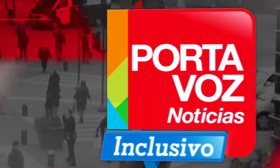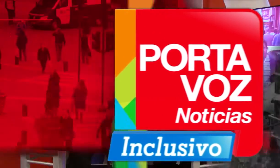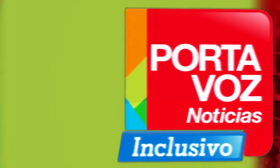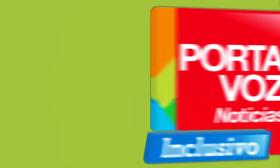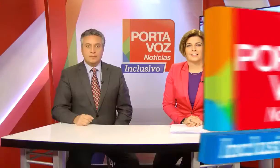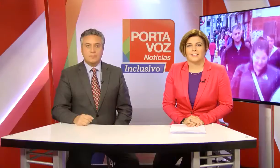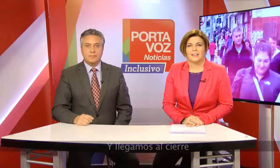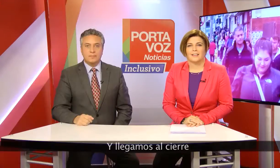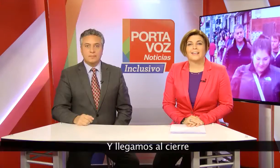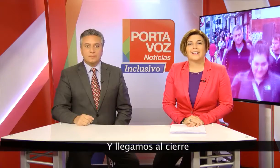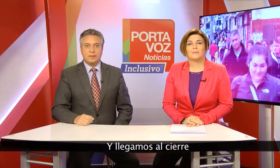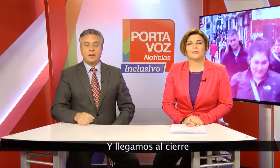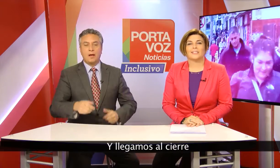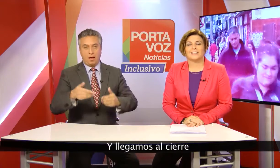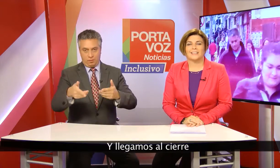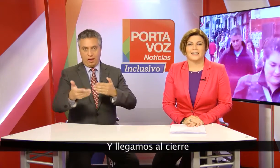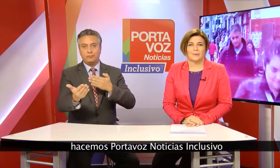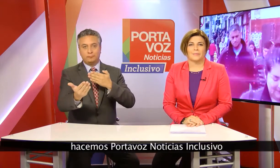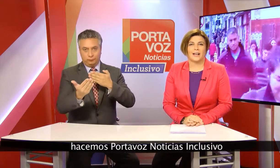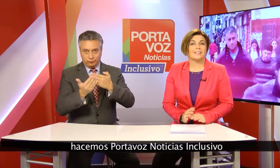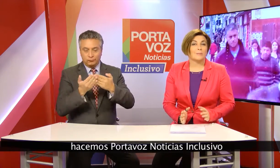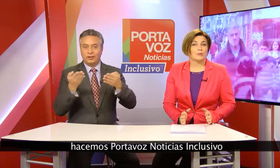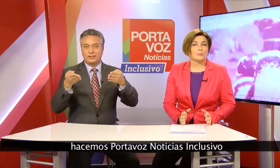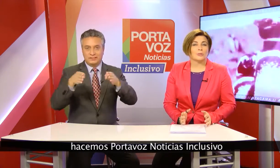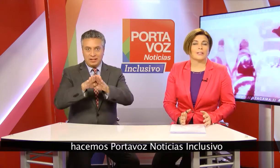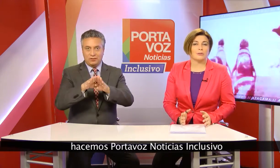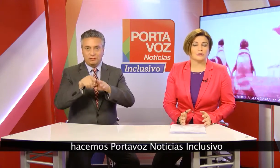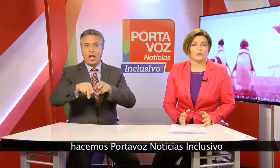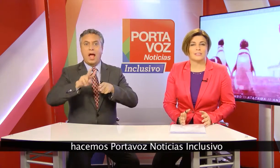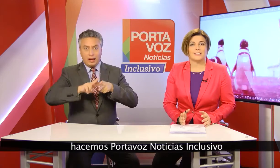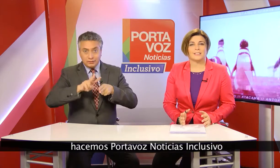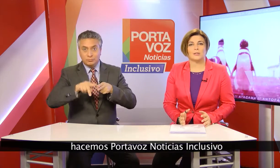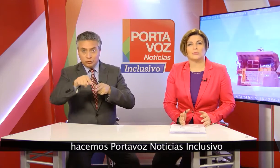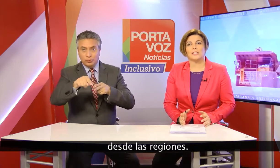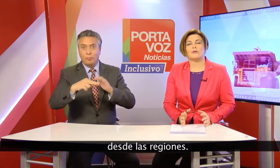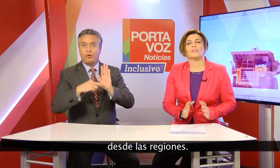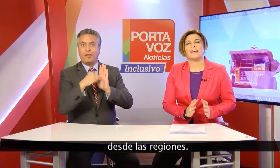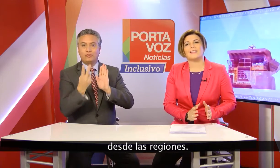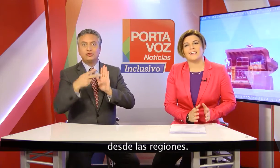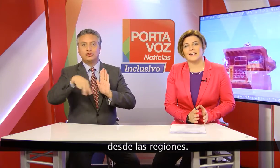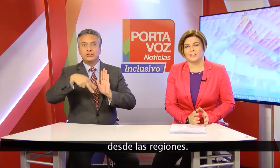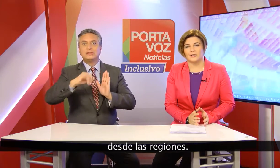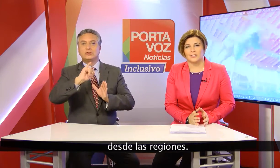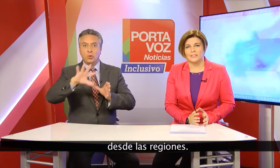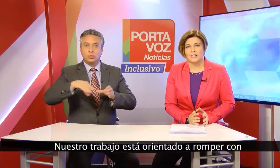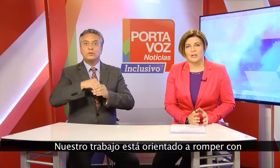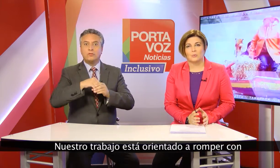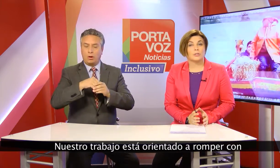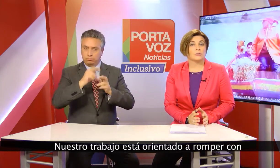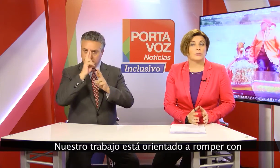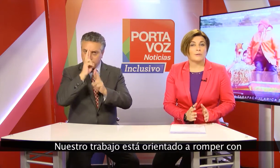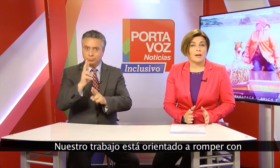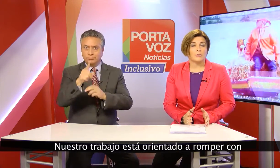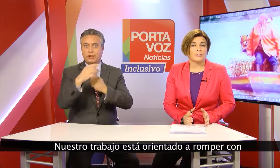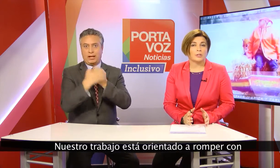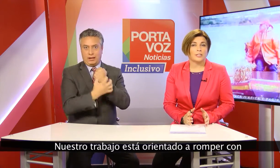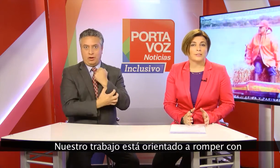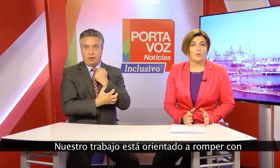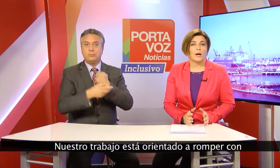Y llegamos al cierre. Hacemos portavoz Noticias Inclusivo desde las regiones. Nuestro trabajo está orientado a